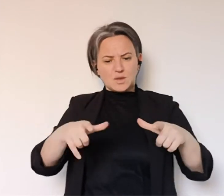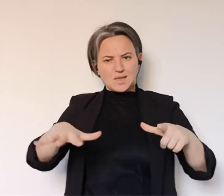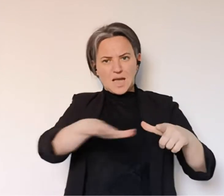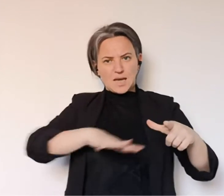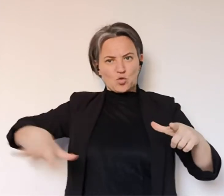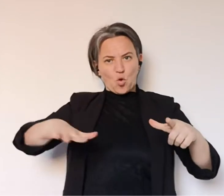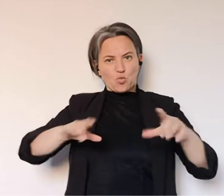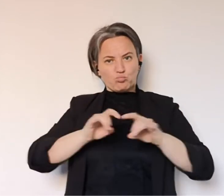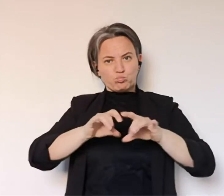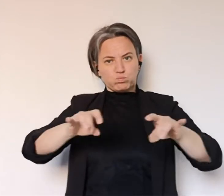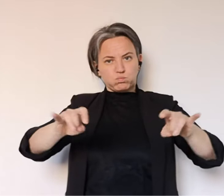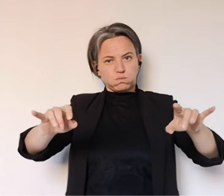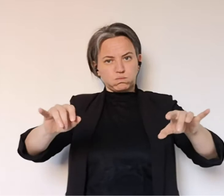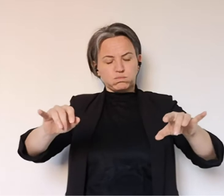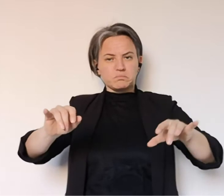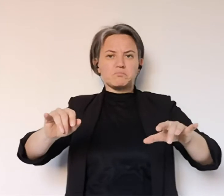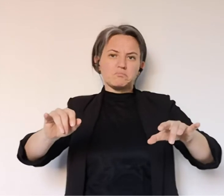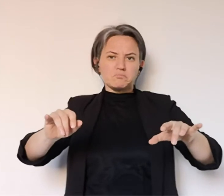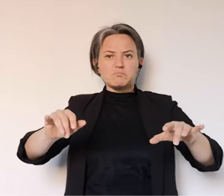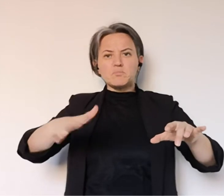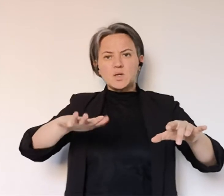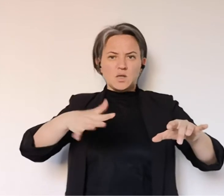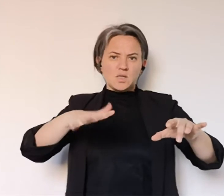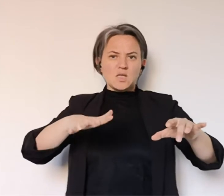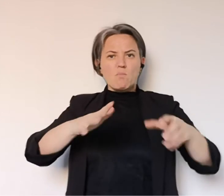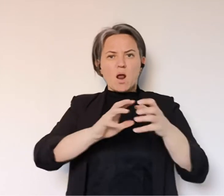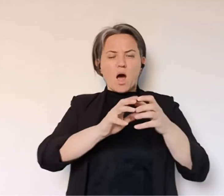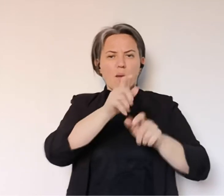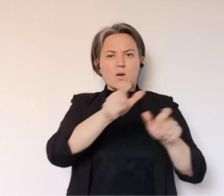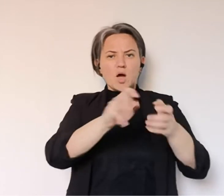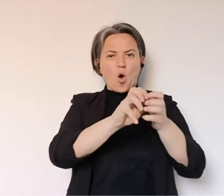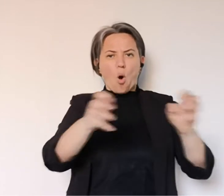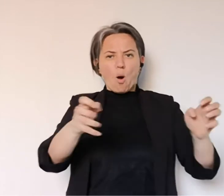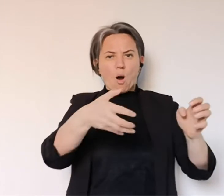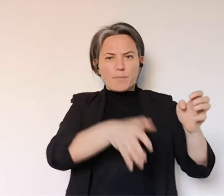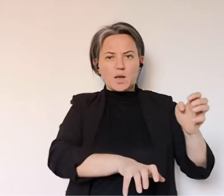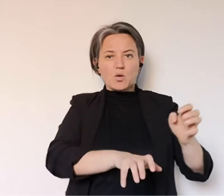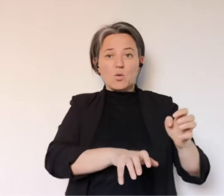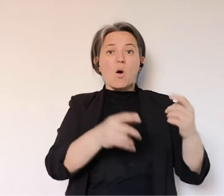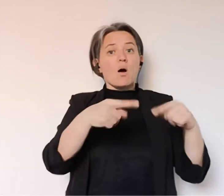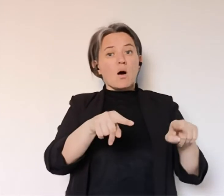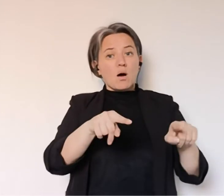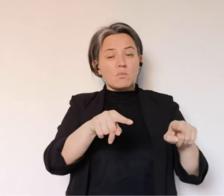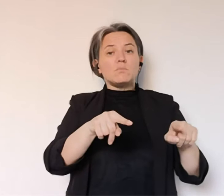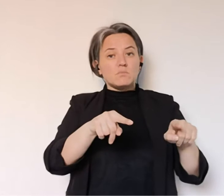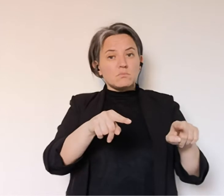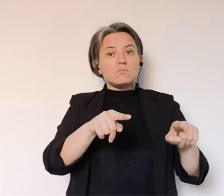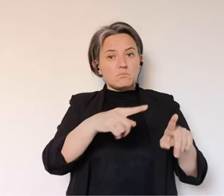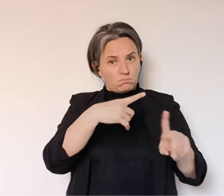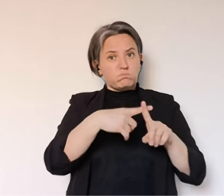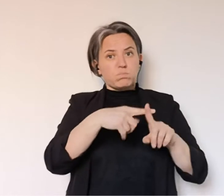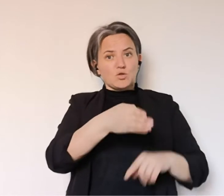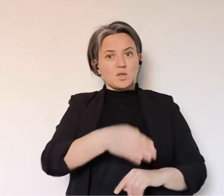virus sul nostro territorio, sulla nostra regione, che fa fronte a casi sempre